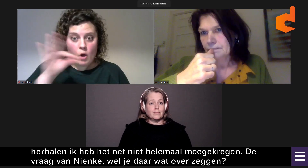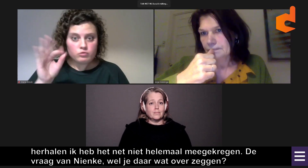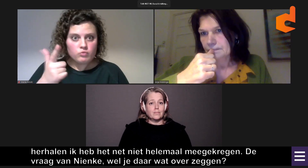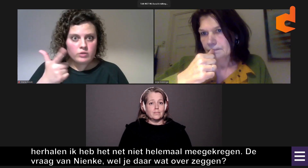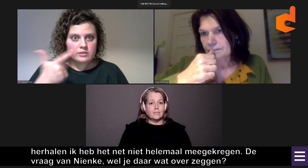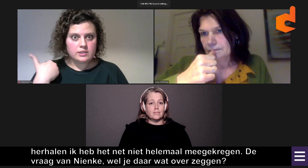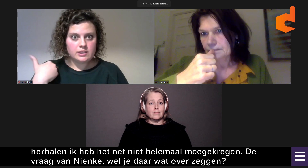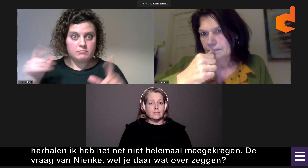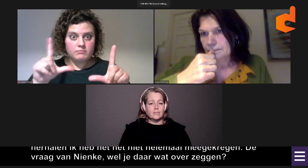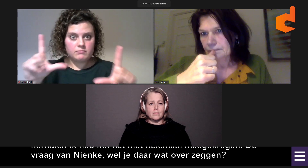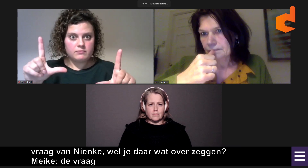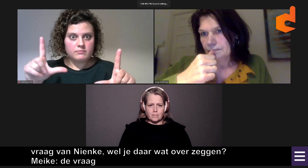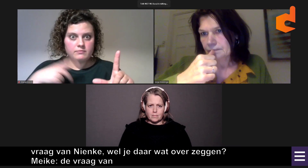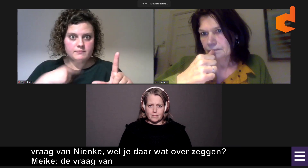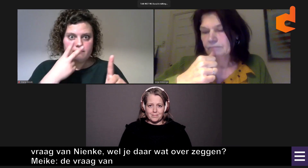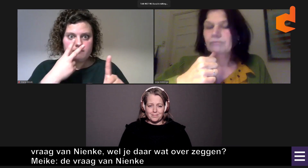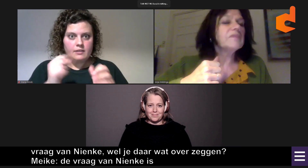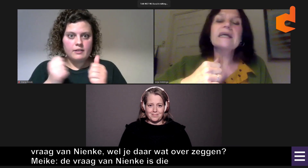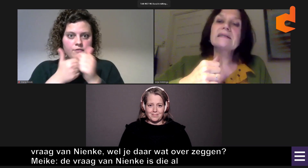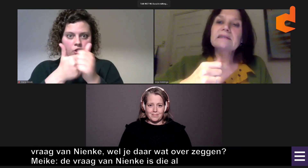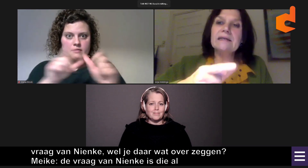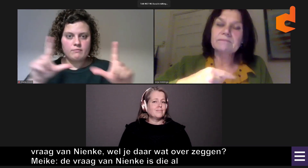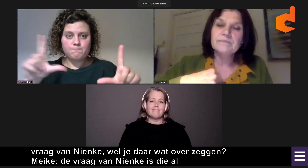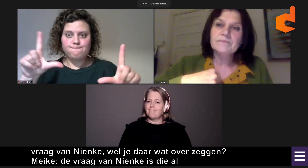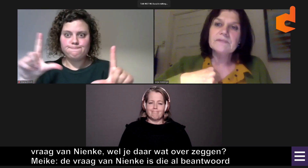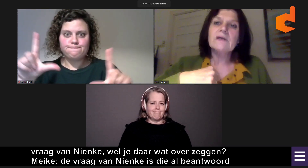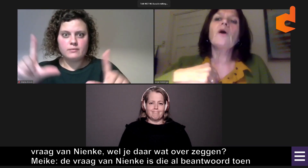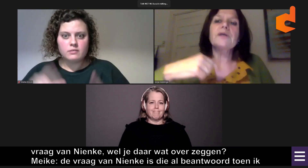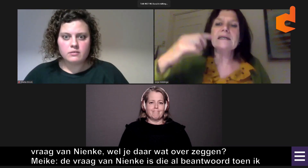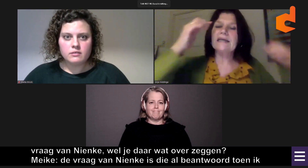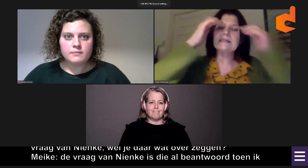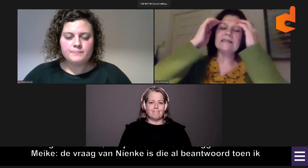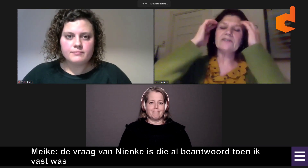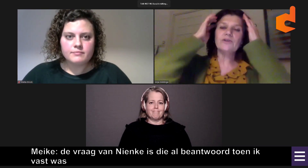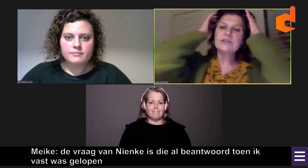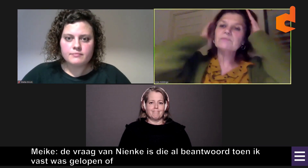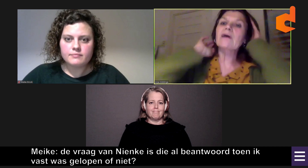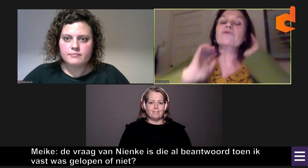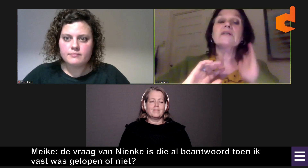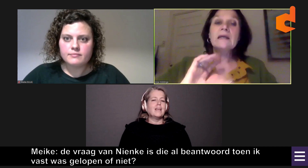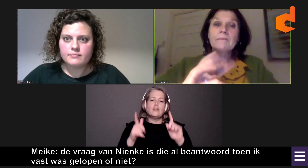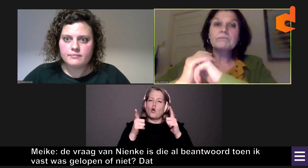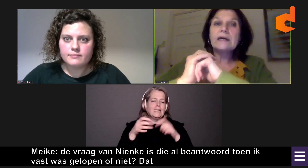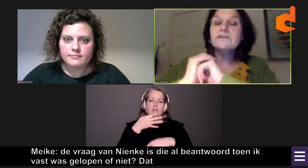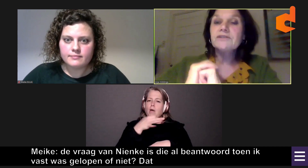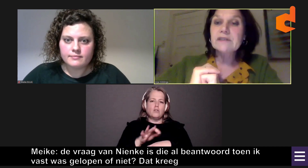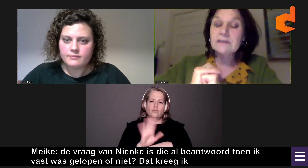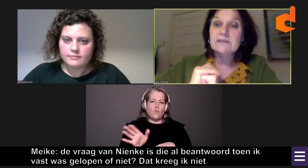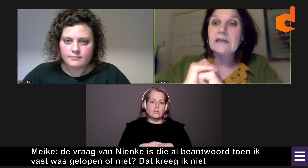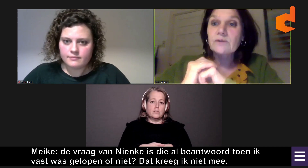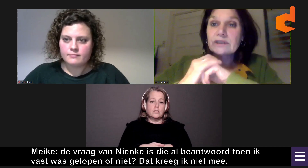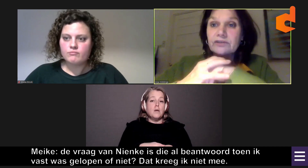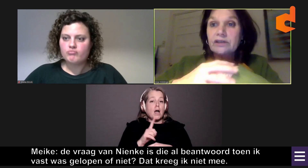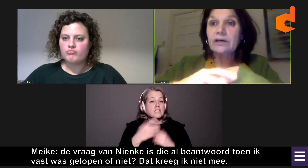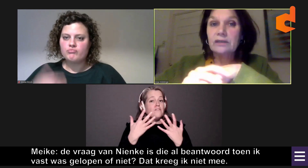Ja, de vraag van Nienke. Is die al beantwoord? Toen ik net vast was gelopen of niet? Want dat kreeg ik niet mee. Dat is niet beantwoord. Maar als je wil,